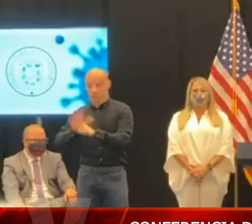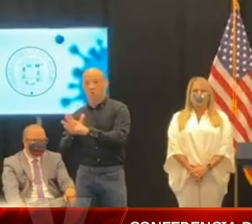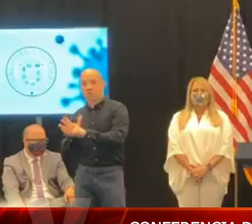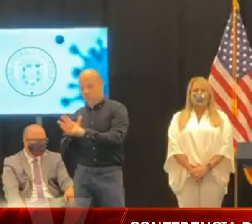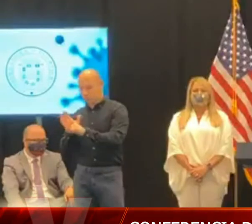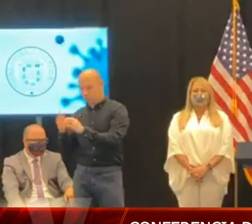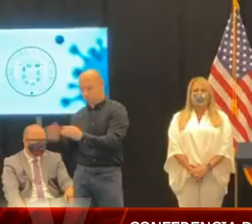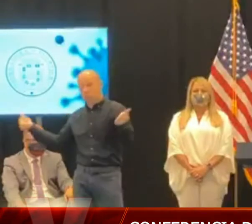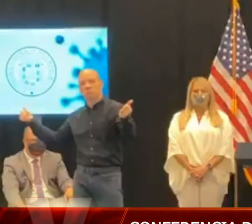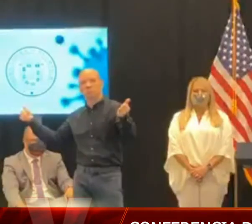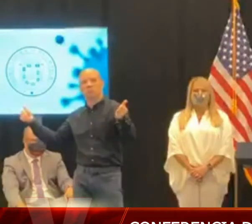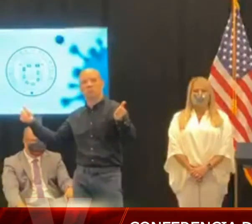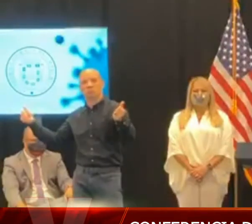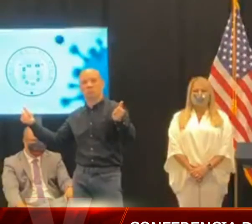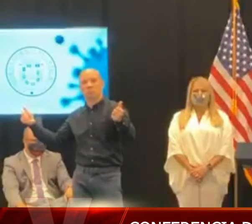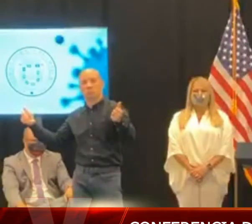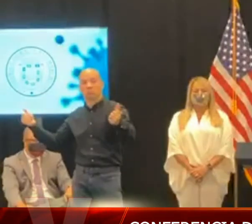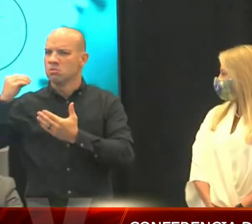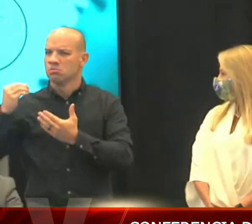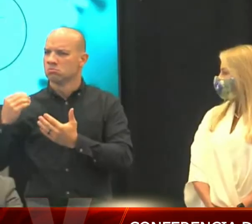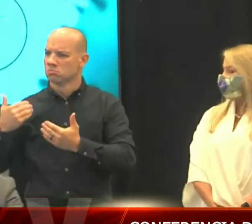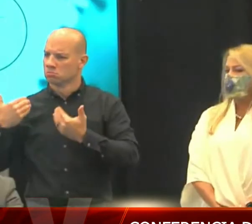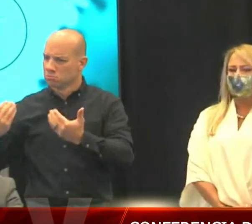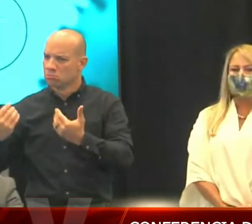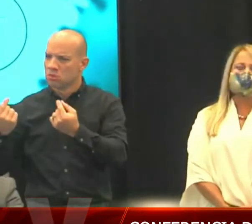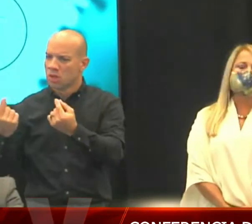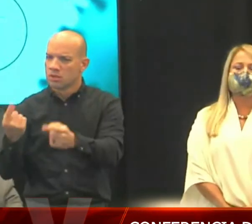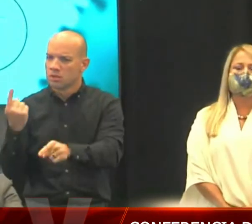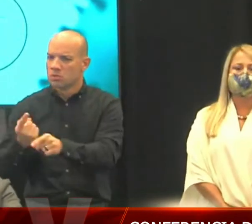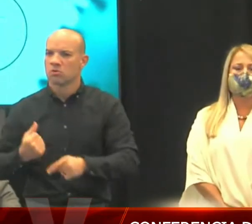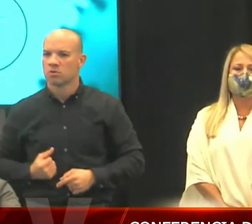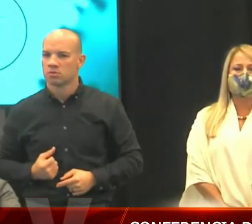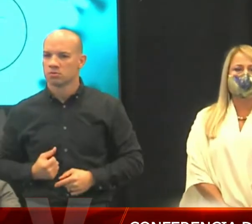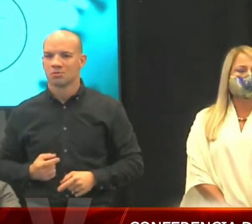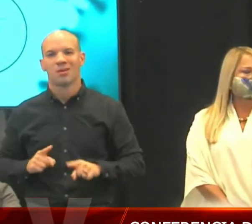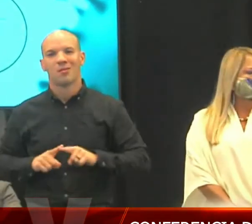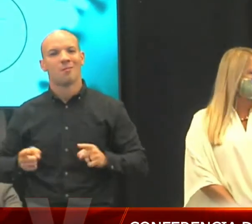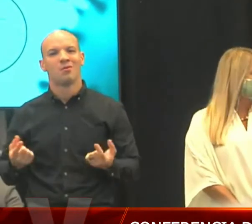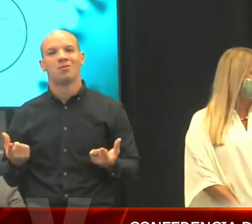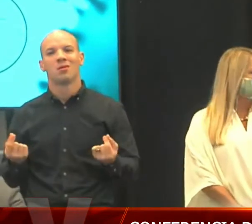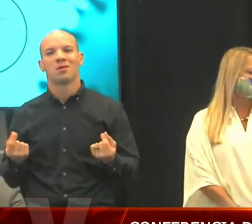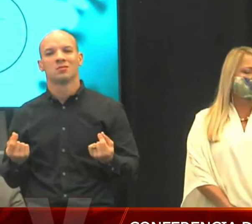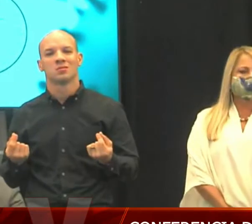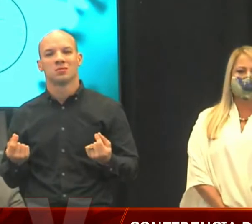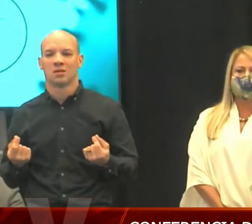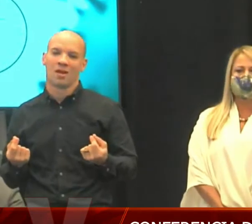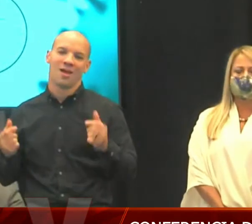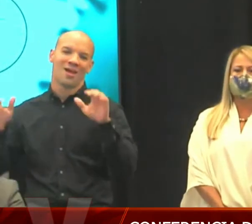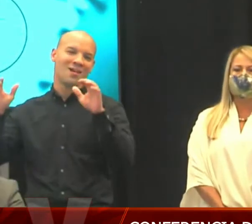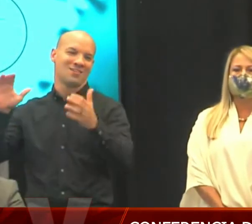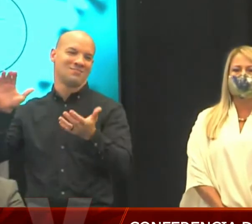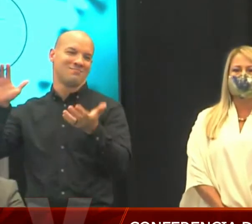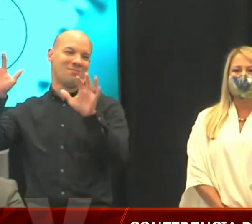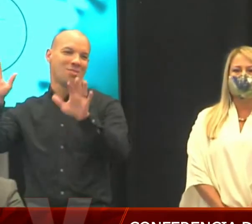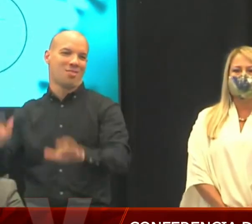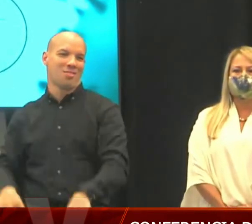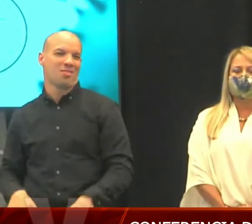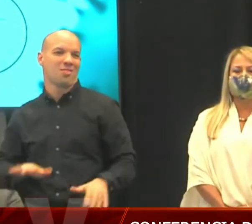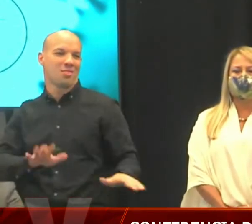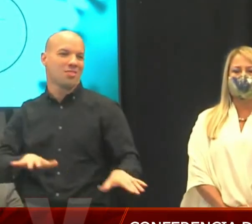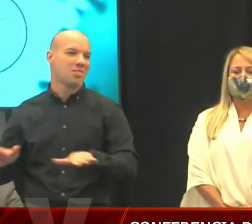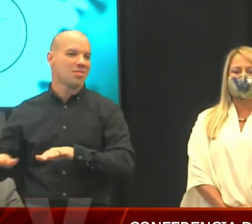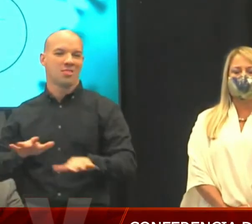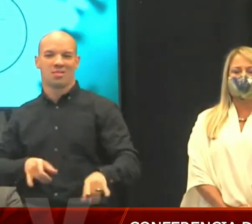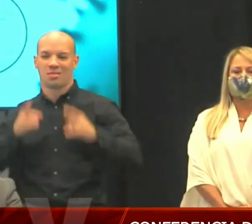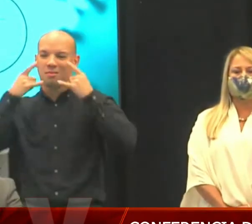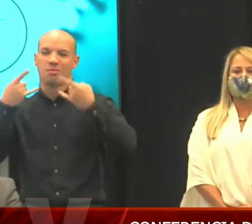contar conmigo siempre y cuando sea necesario y no dejar caer este esfuerzo, sino demostrar mayor